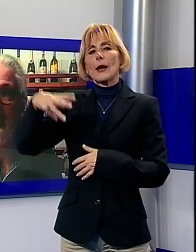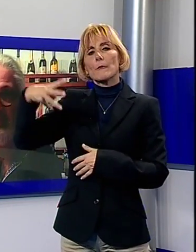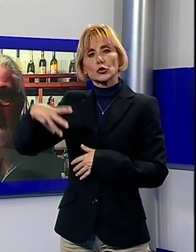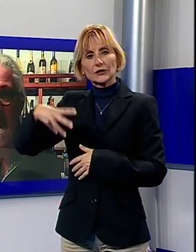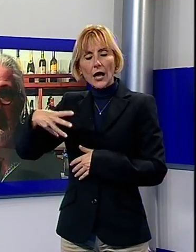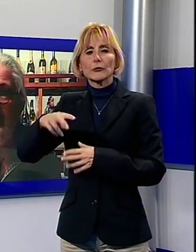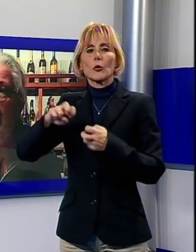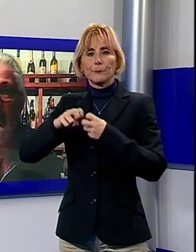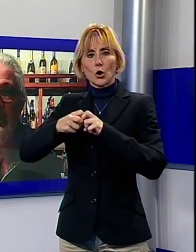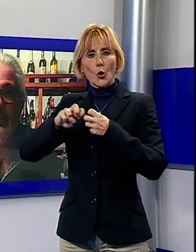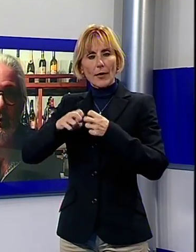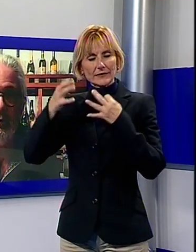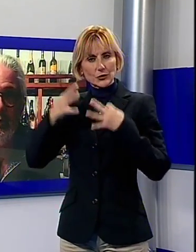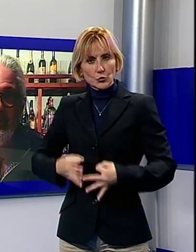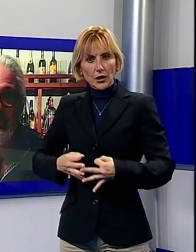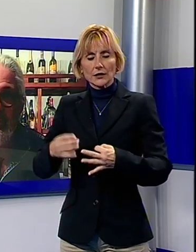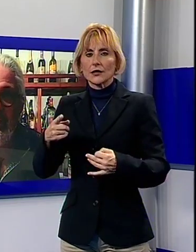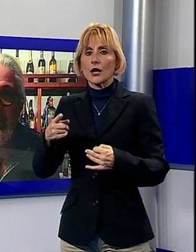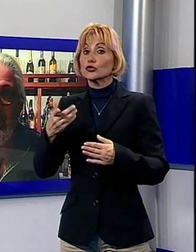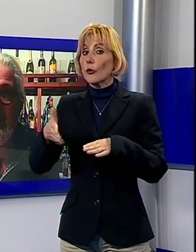qui è terra di nessuno,